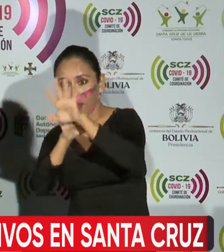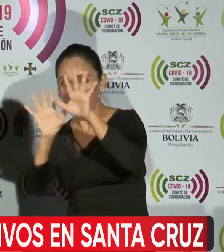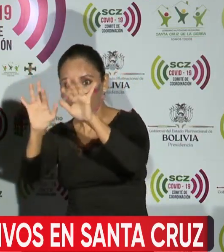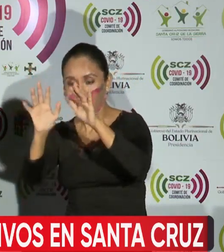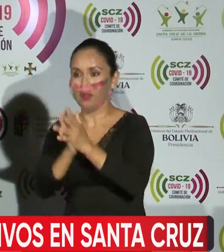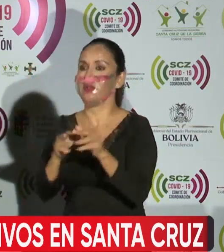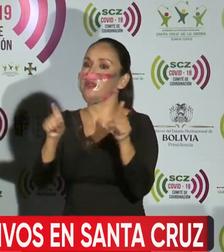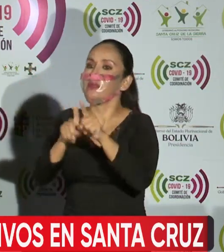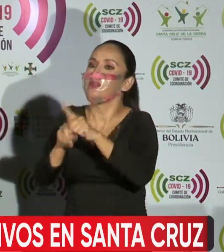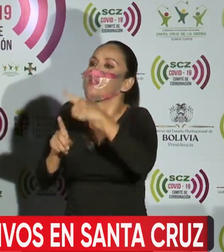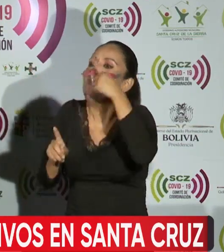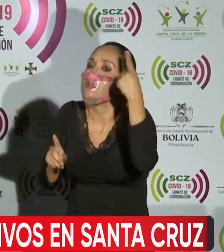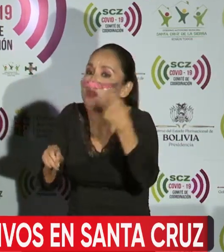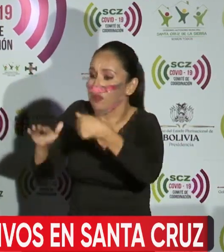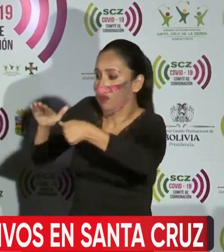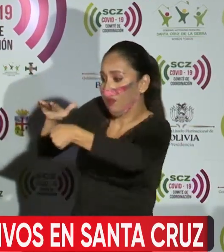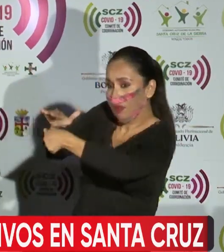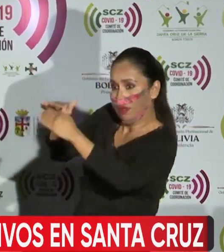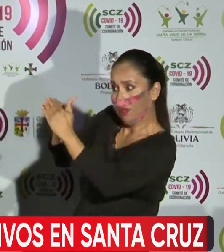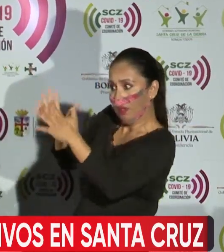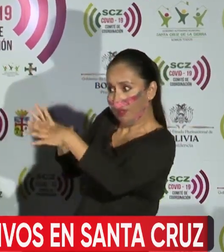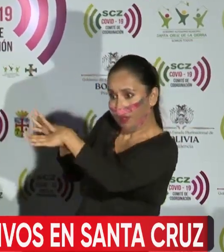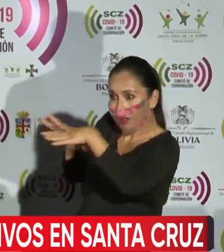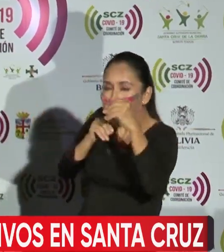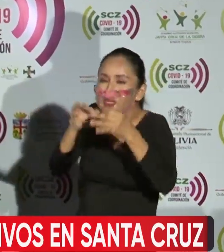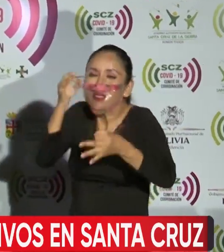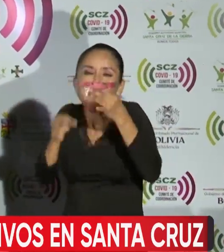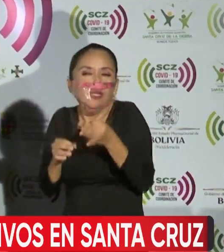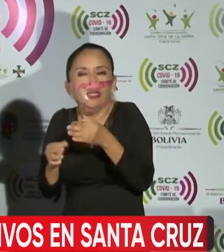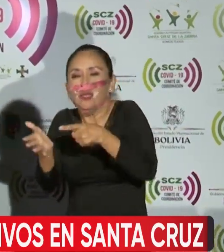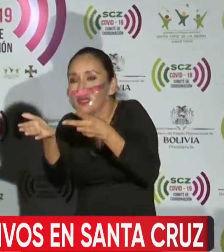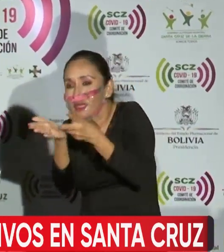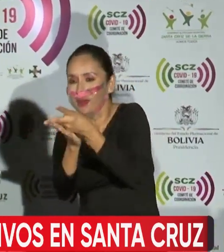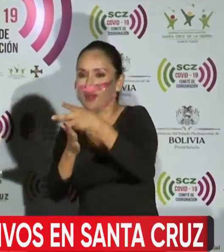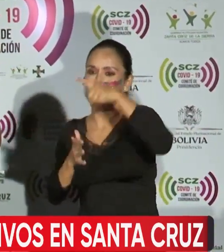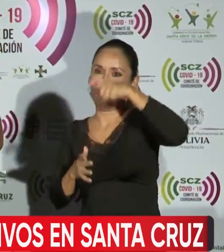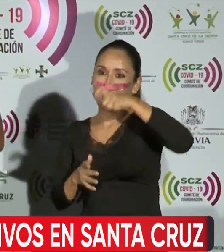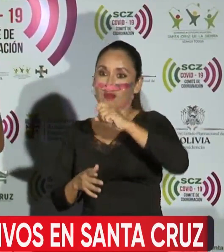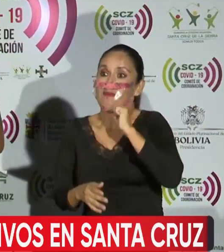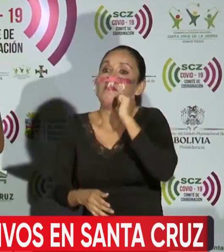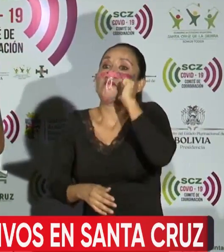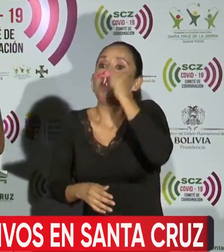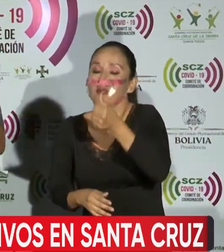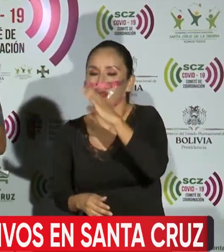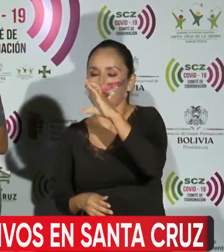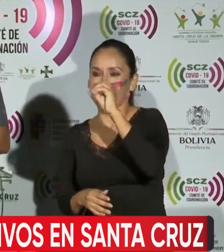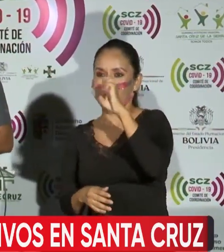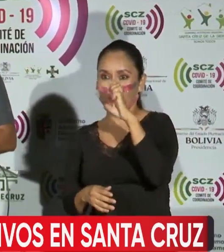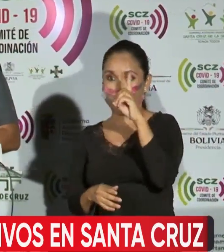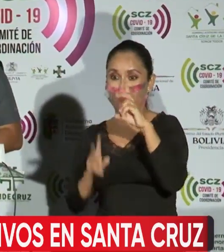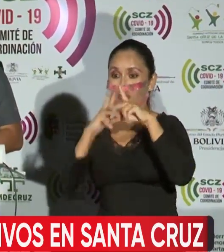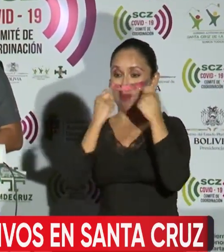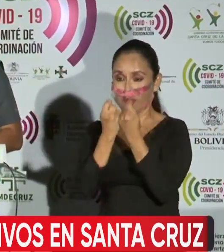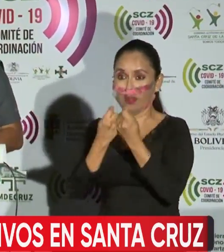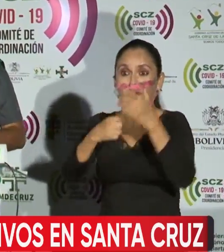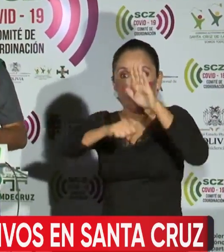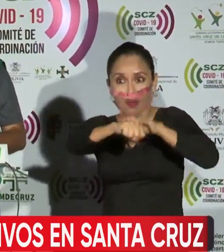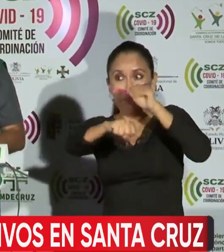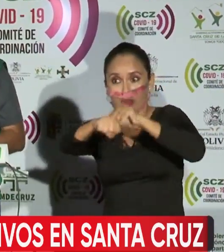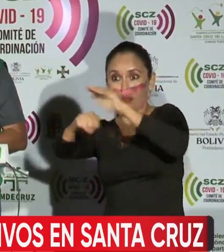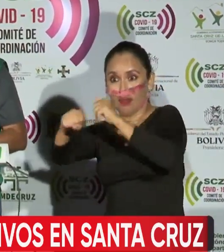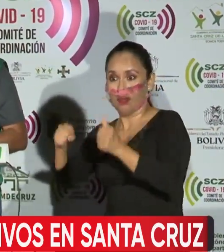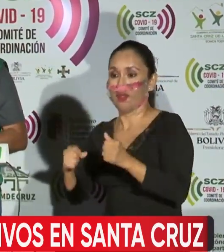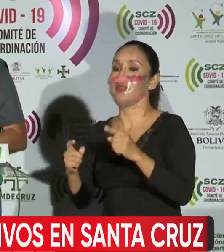gente solamente salga de sus casas a lo estrictamente necesario. Mañana, la reunión del Poder Departamental que hemos convocado,